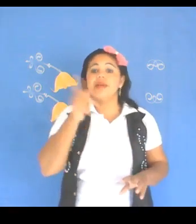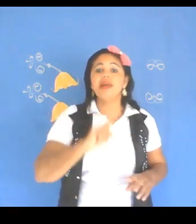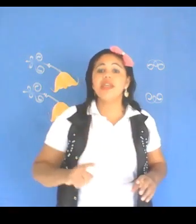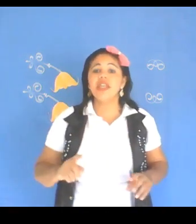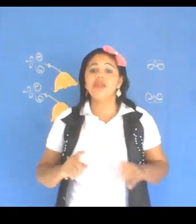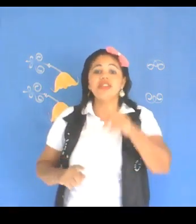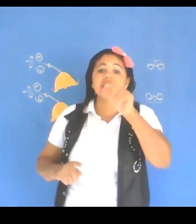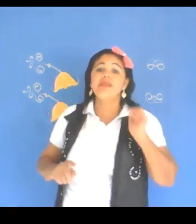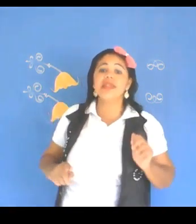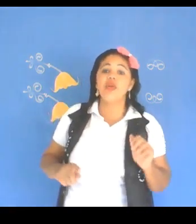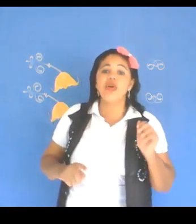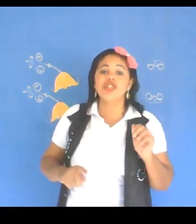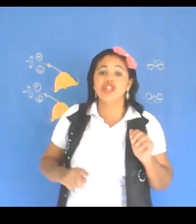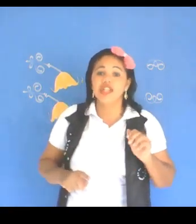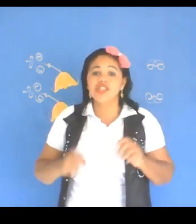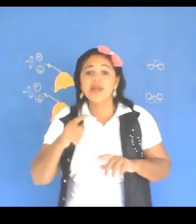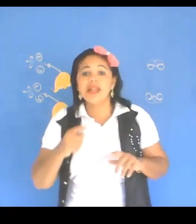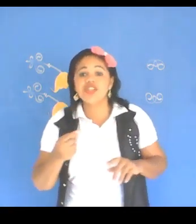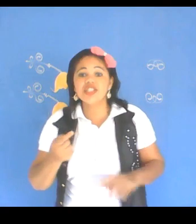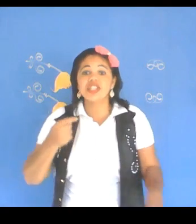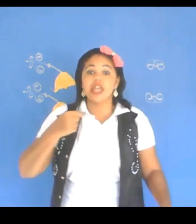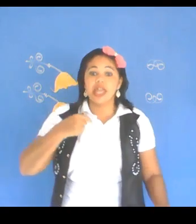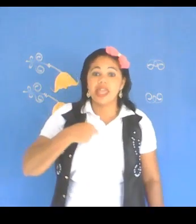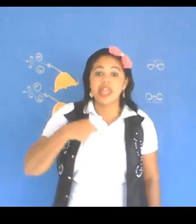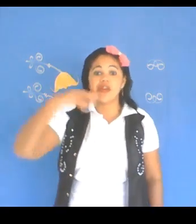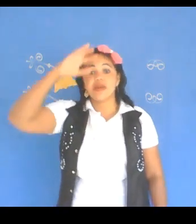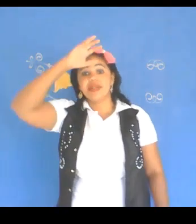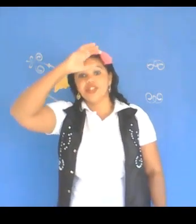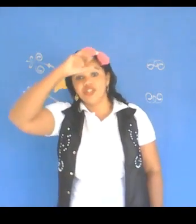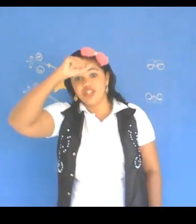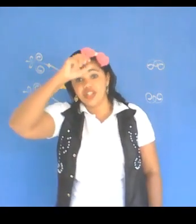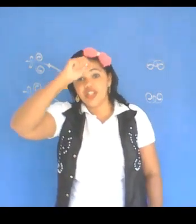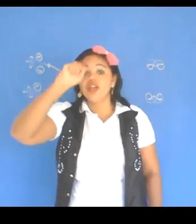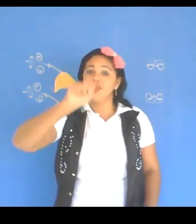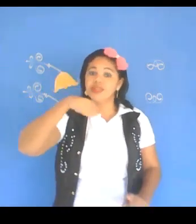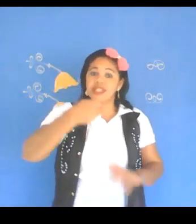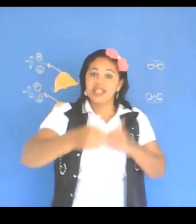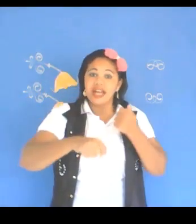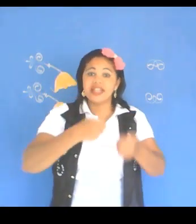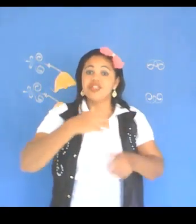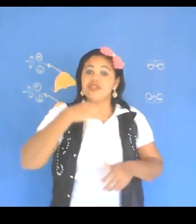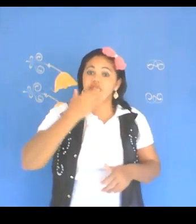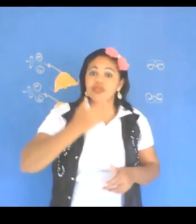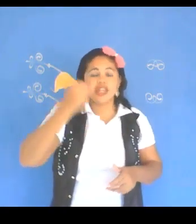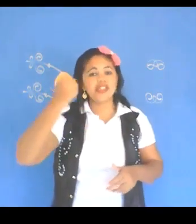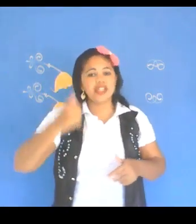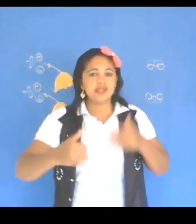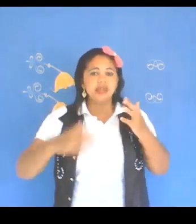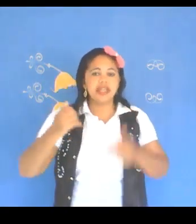pra mim o que você aprendeu hoje. Diga pra ti, assim, eu aprendi os sinais de fruta e aí você explica.